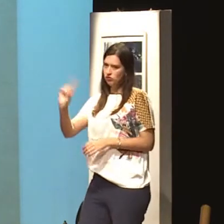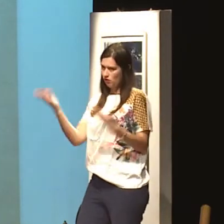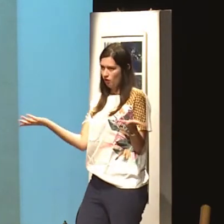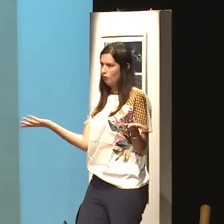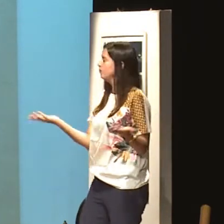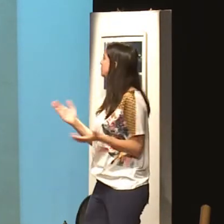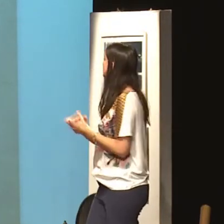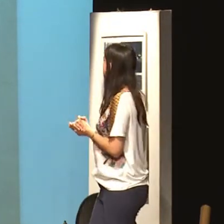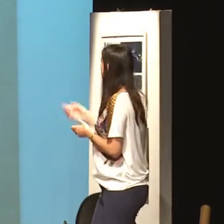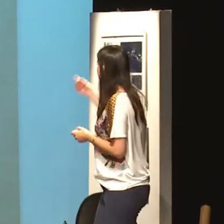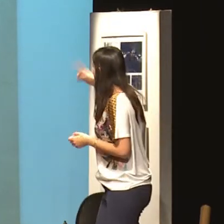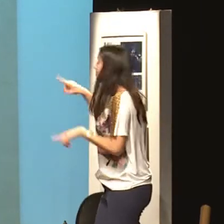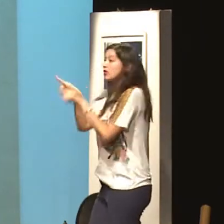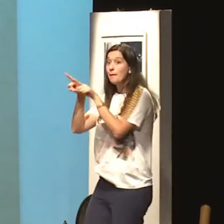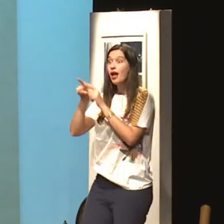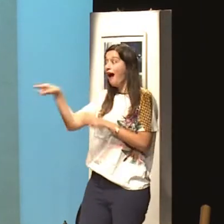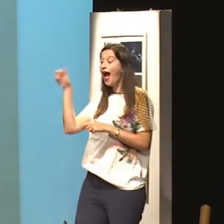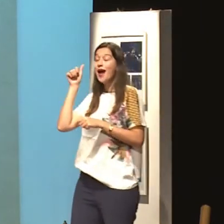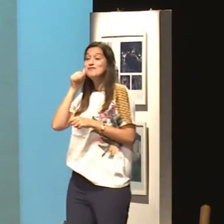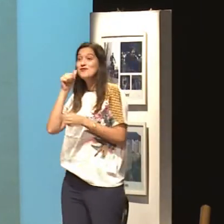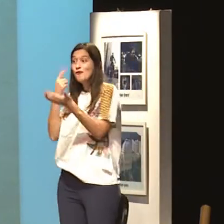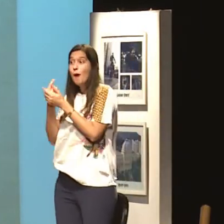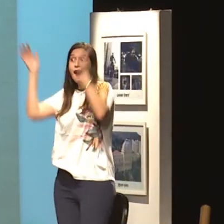Ele deixa ou não ela comprar o que ela quiser, ele vai escolher o que ela compra.